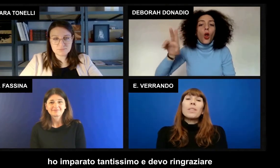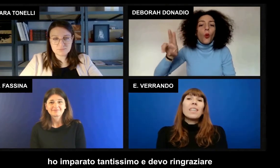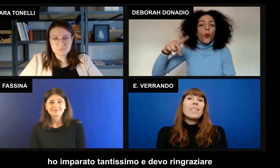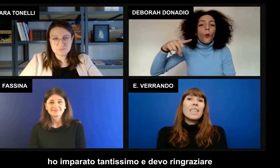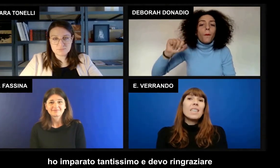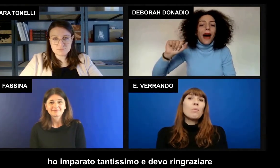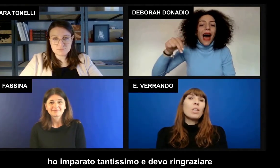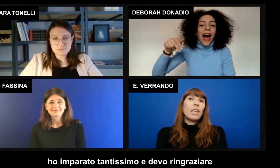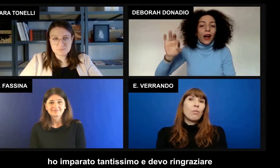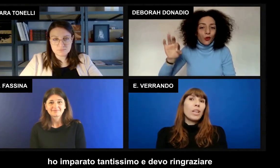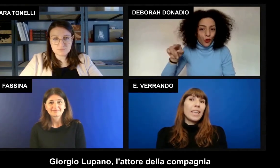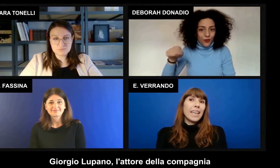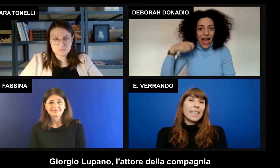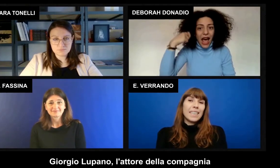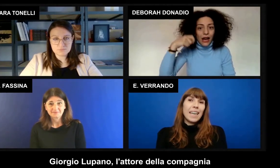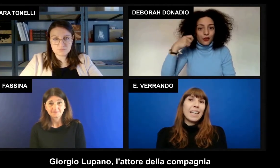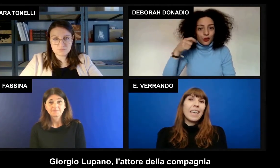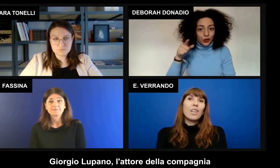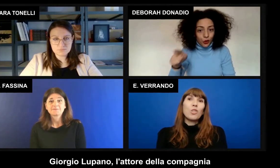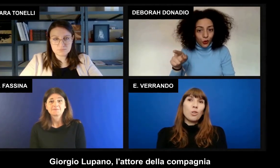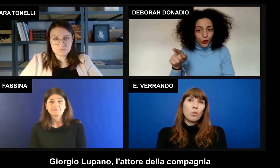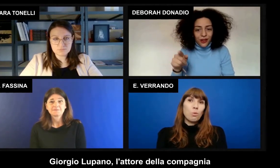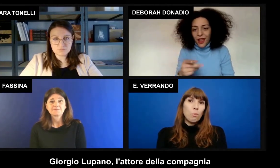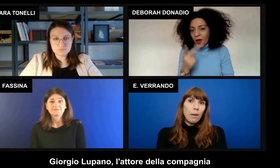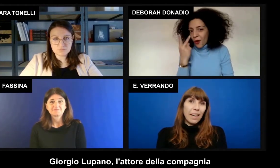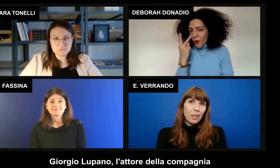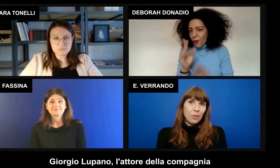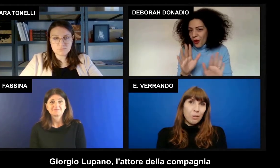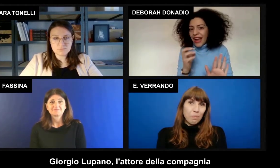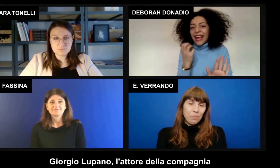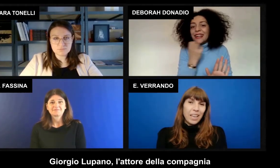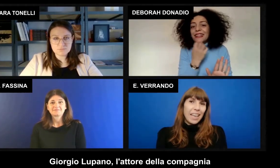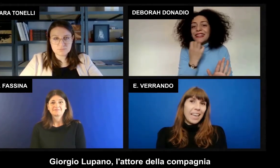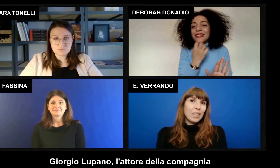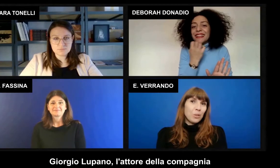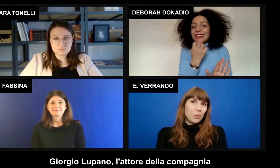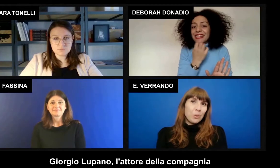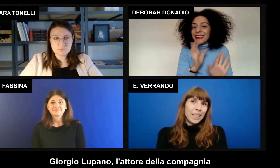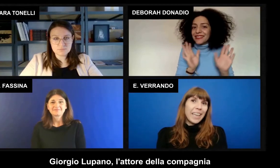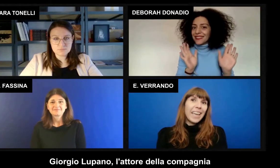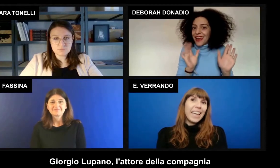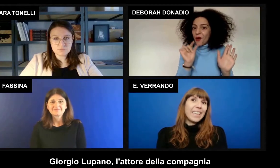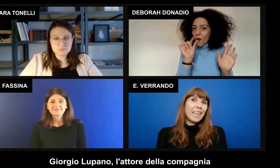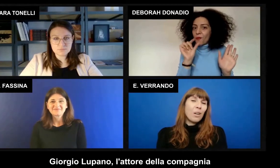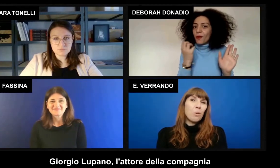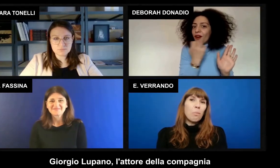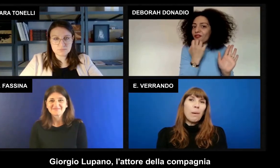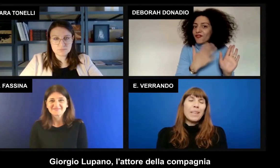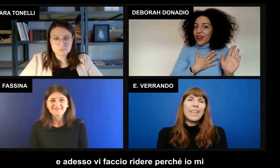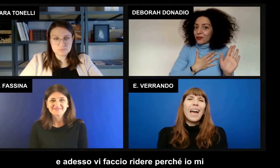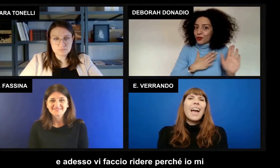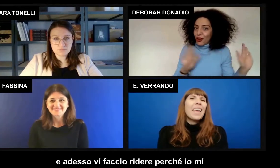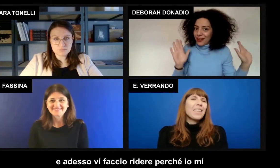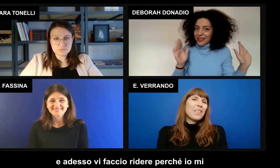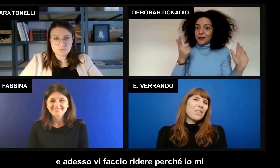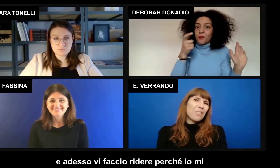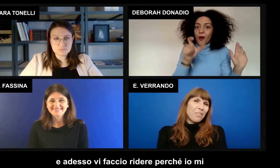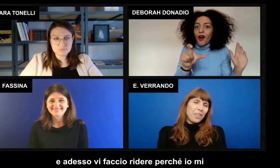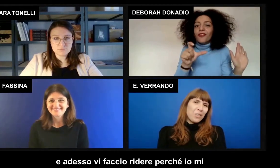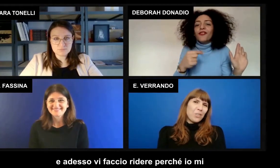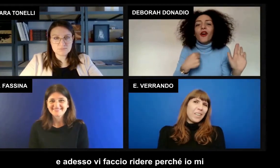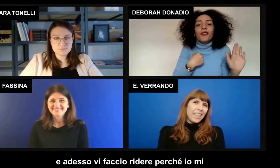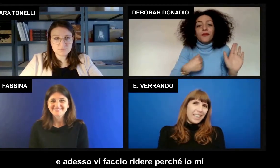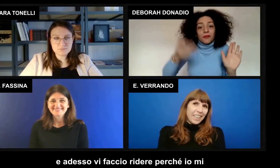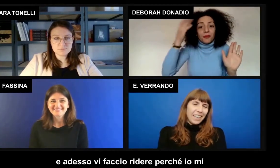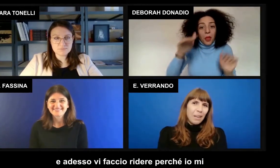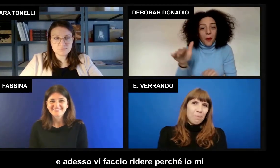imparato tantissimo e devo ringraziare Giorgio Lupano l'attore della compagnia. adesso vi